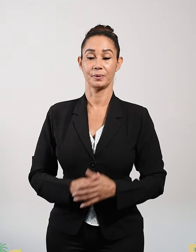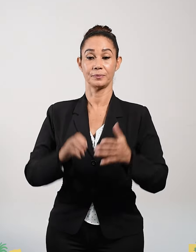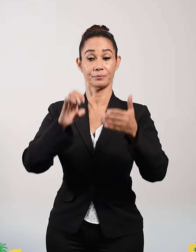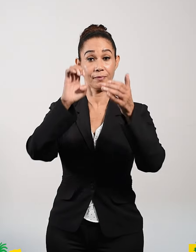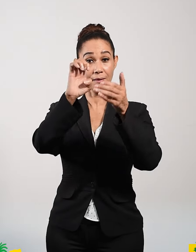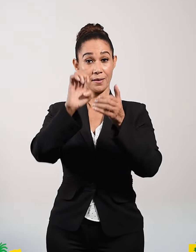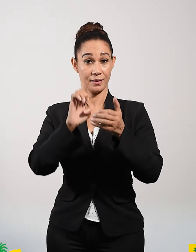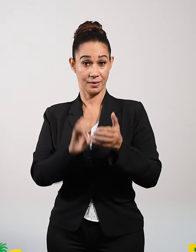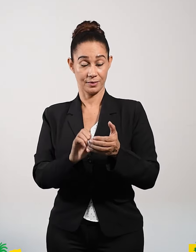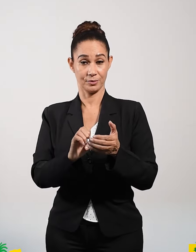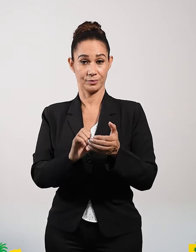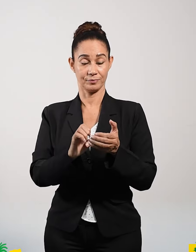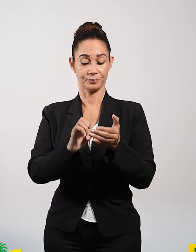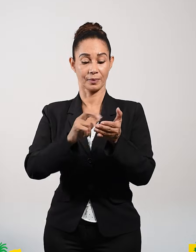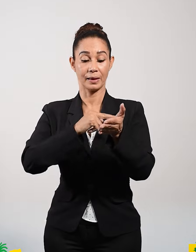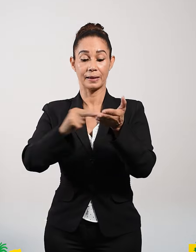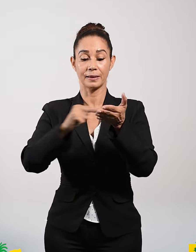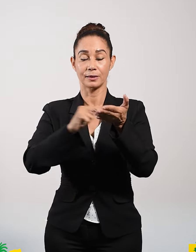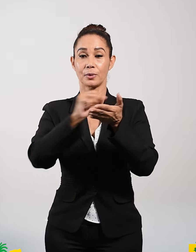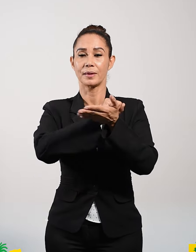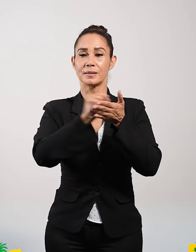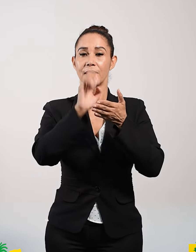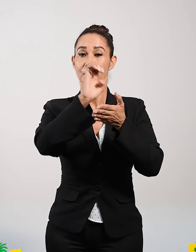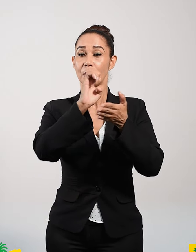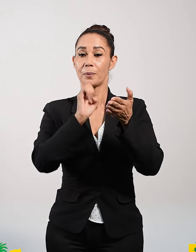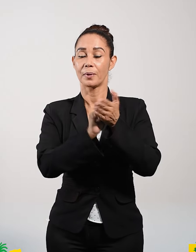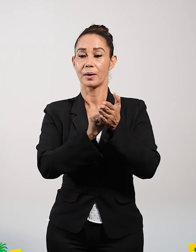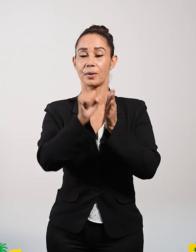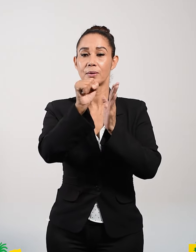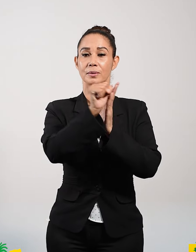Evangelio Lectura del Santo Evangelio según San Mateo